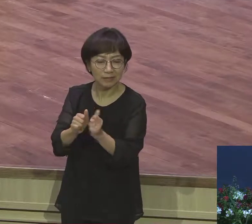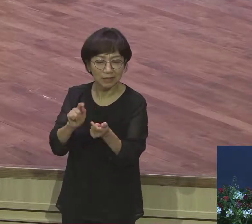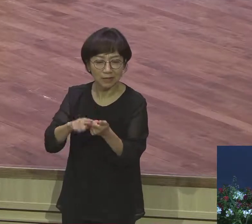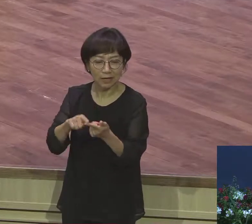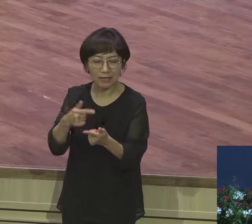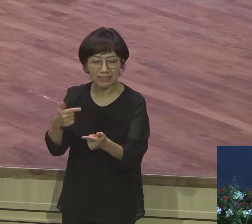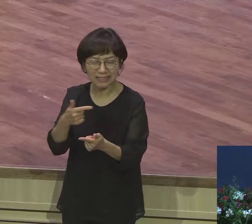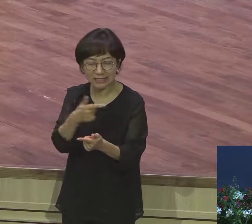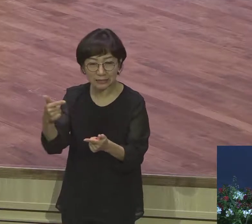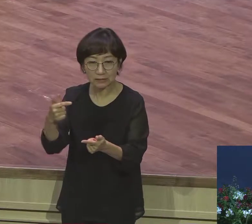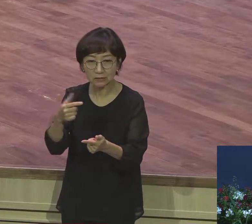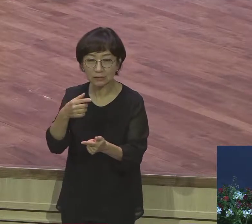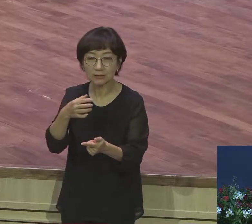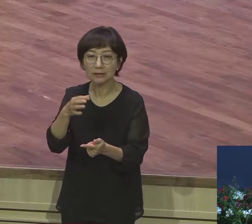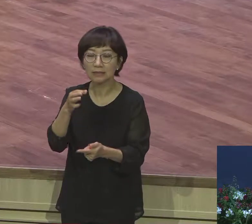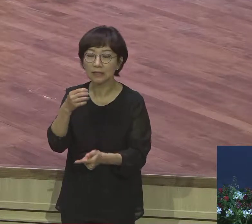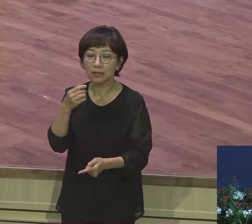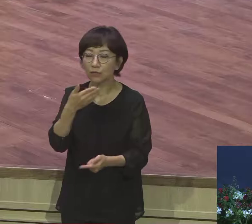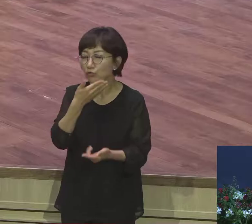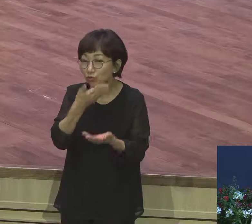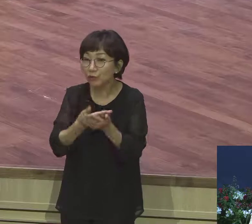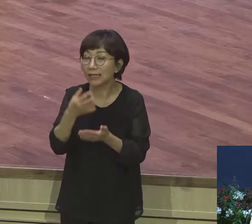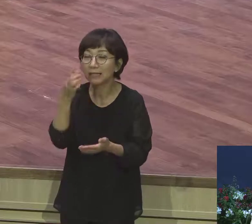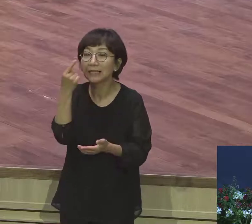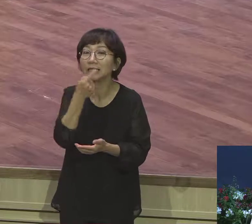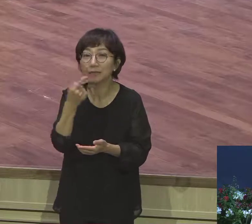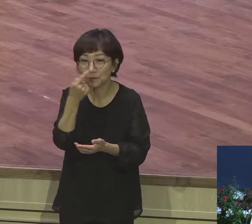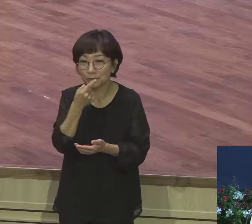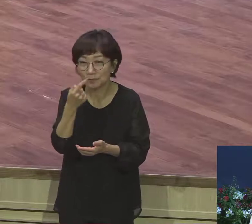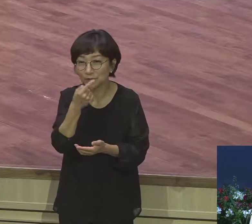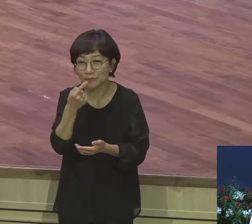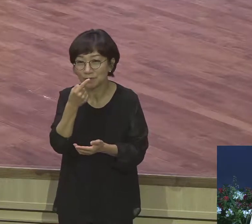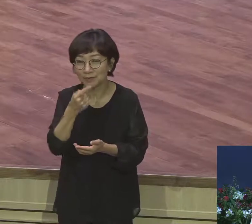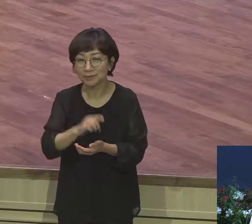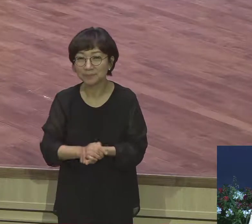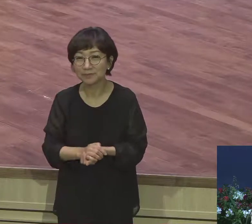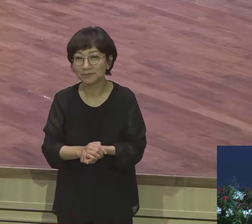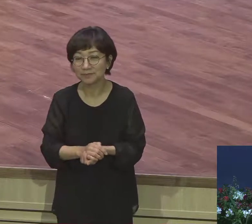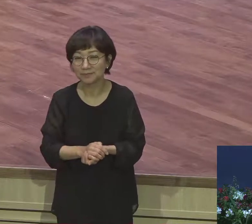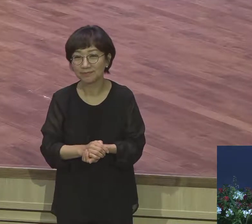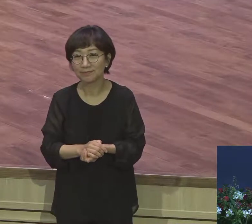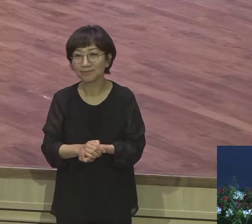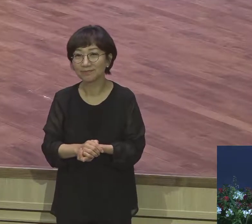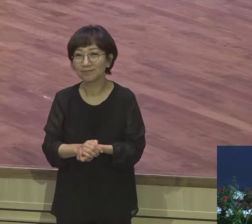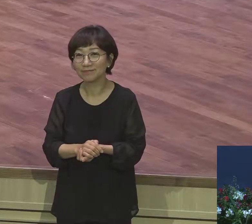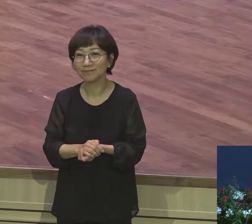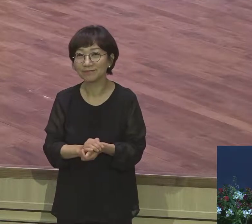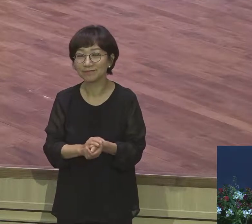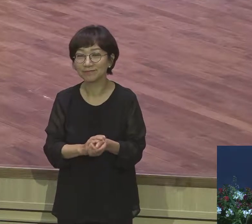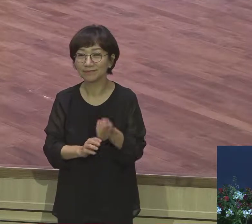하나예요 우리말로 하면 무슨 말이냐 취보 이론이에요